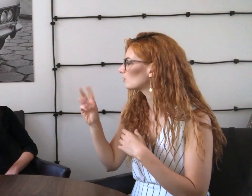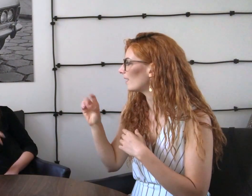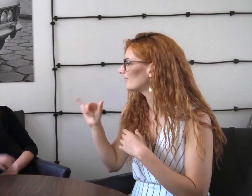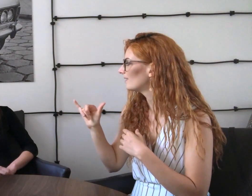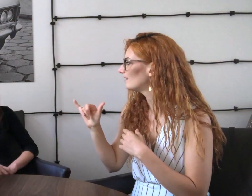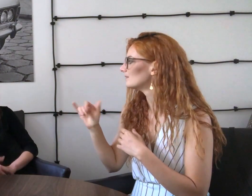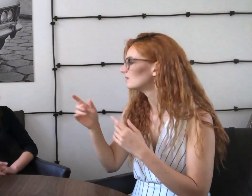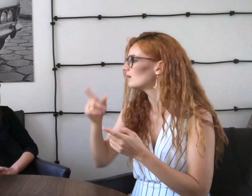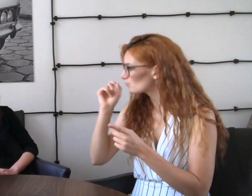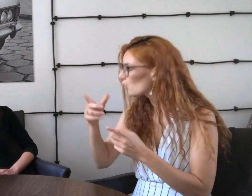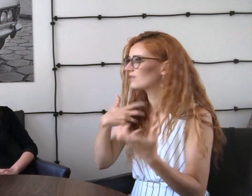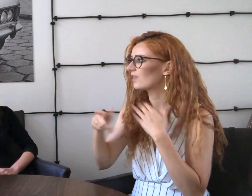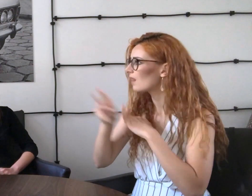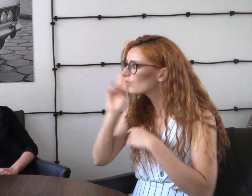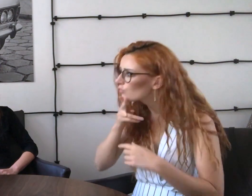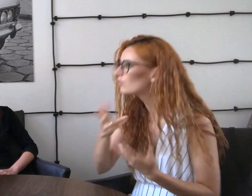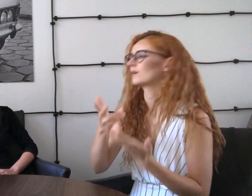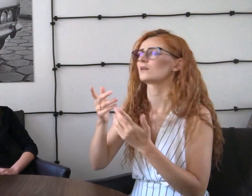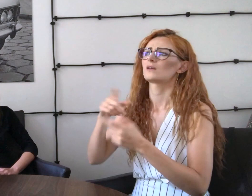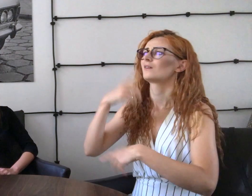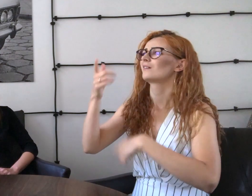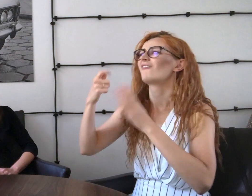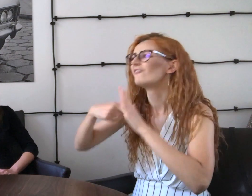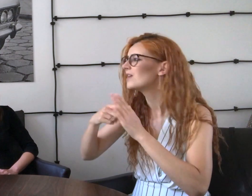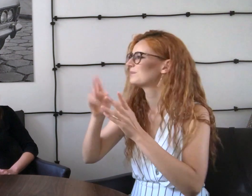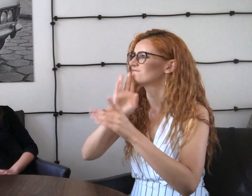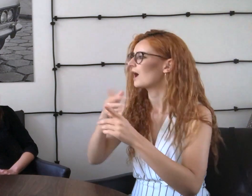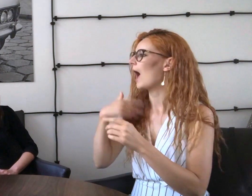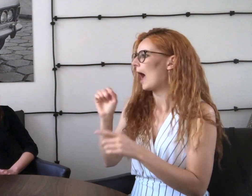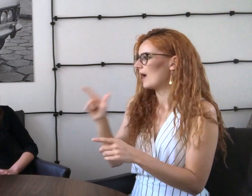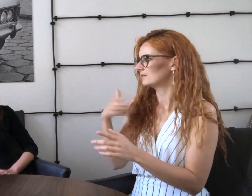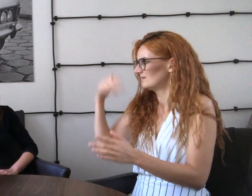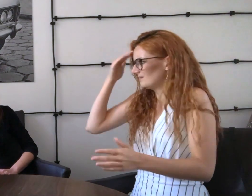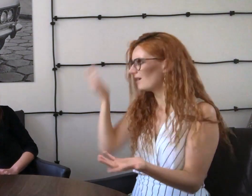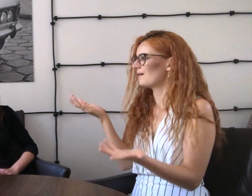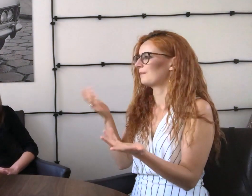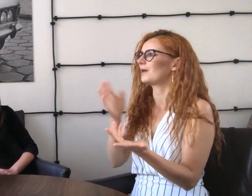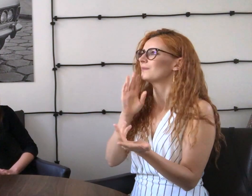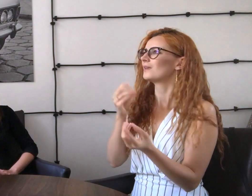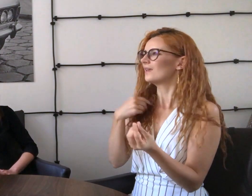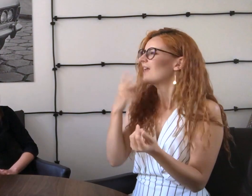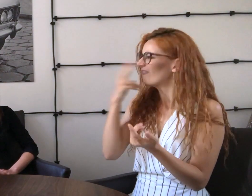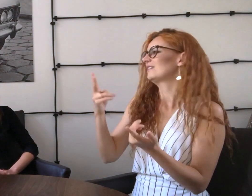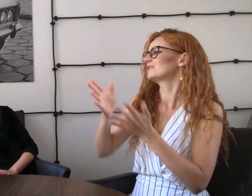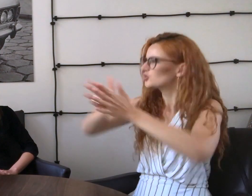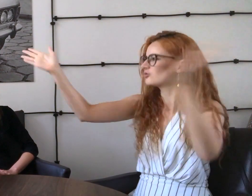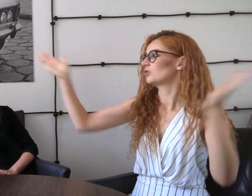Na Broadwayu również są aktorze głusi. Filmy w Stanach. Ja znam ASL, czyli ten język migowy.